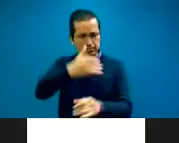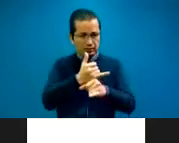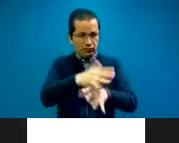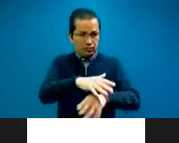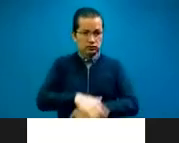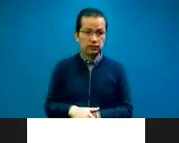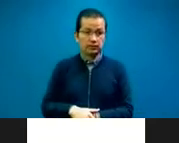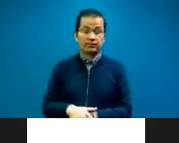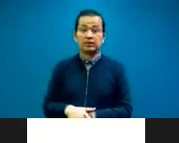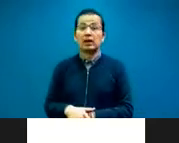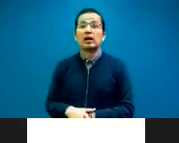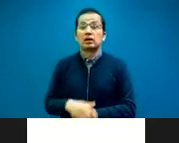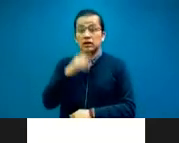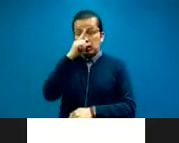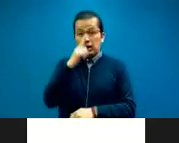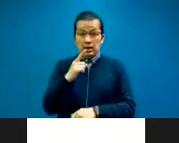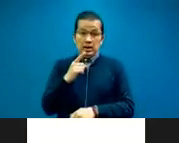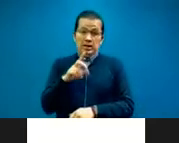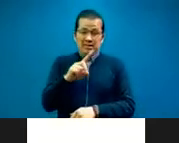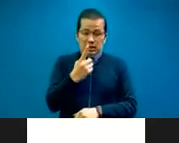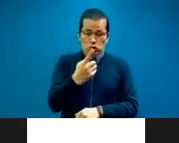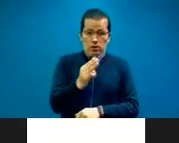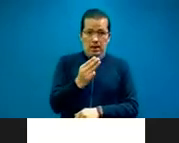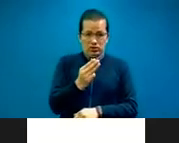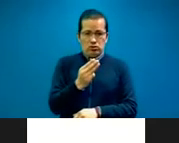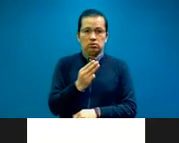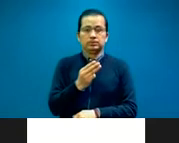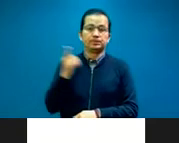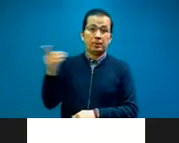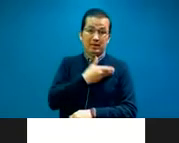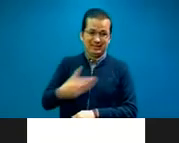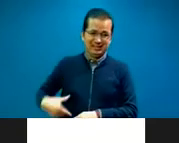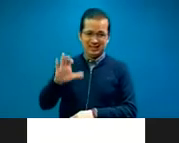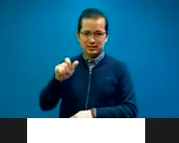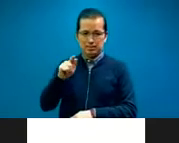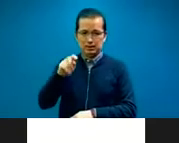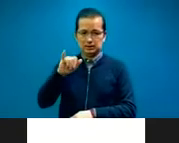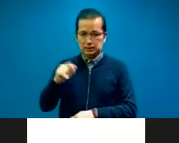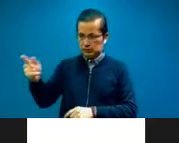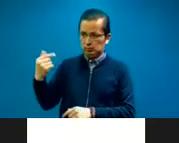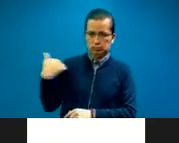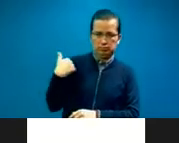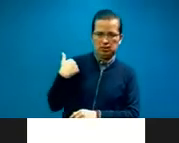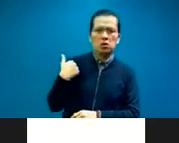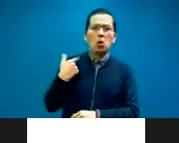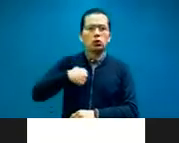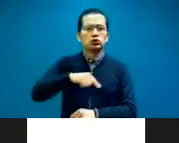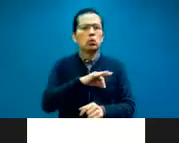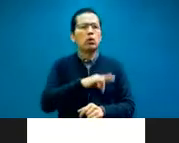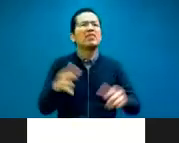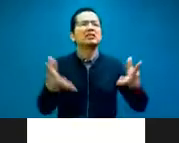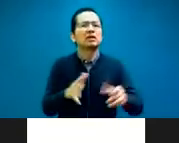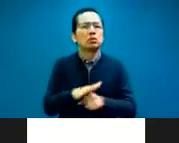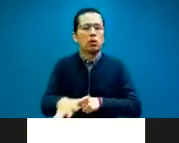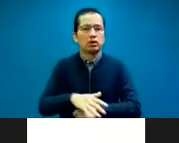comisionó para investigar qué se podía hacer, qué podía hacer el colegio. Con la verdad, es mi gato está rascando la puerta, ¿no?, hagan caso. No te preocupes.